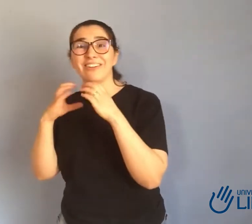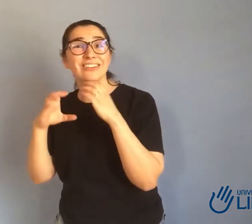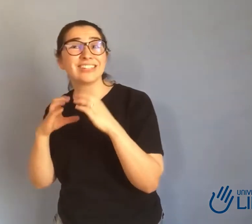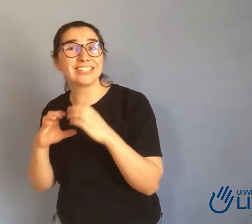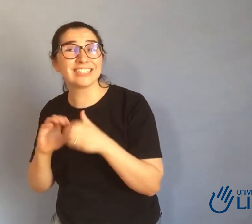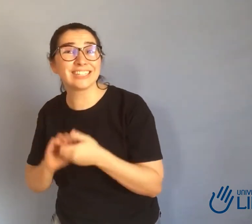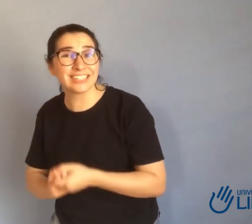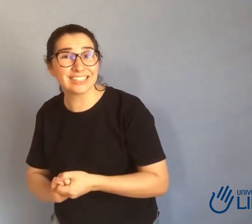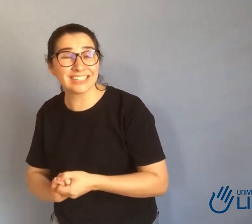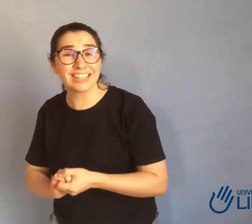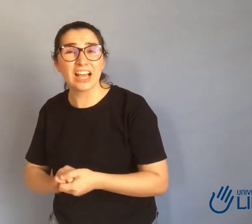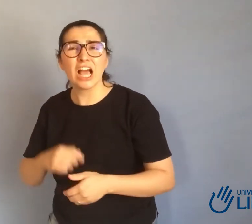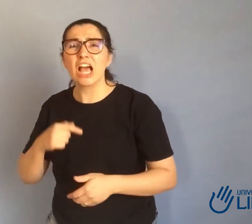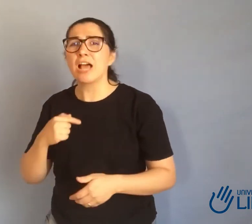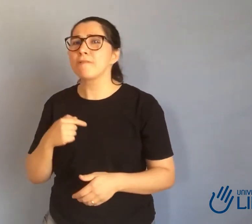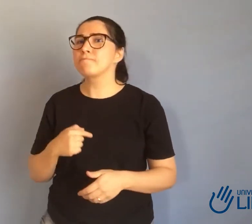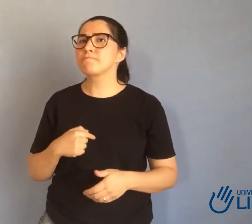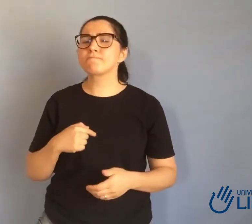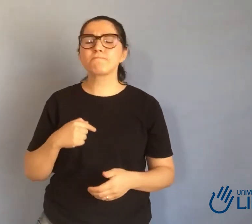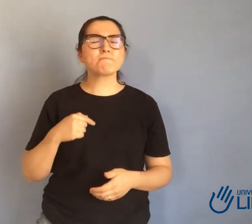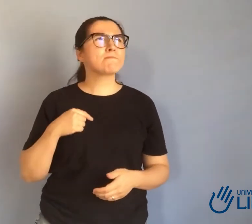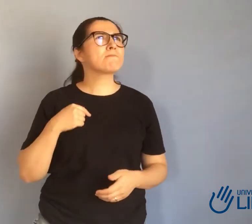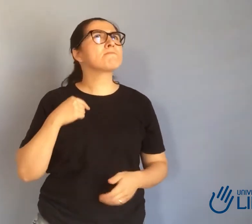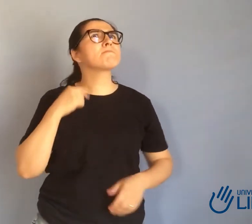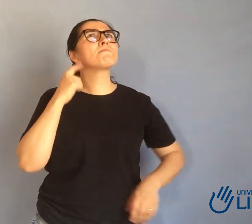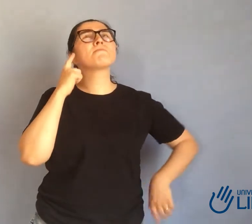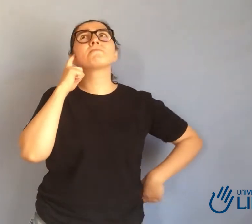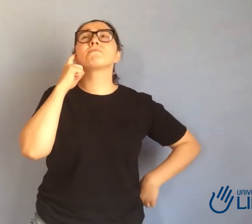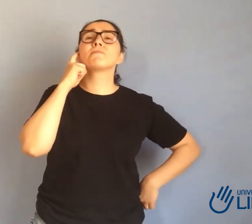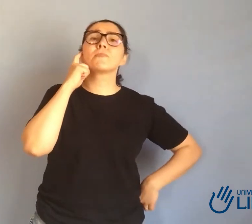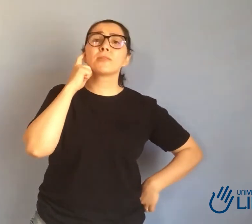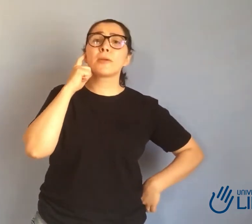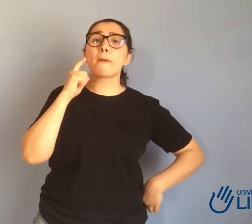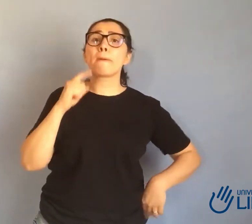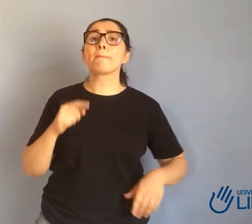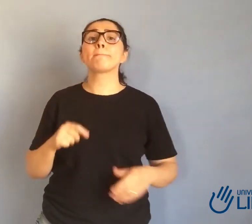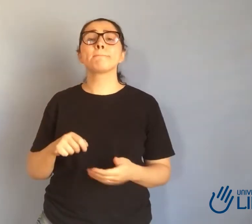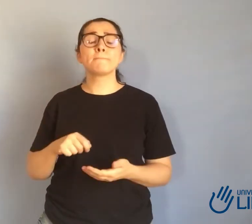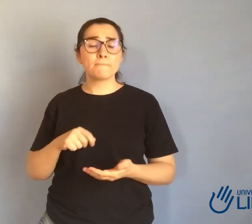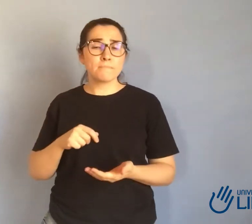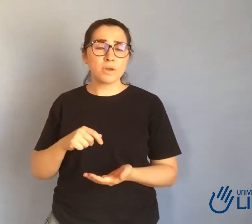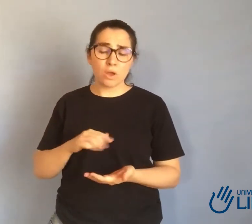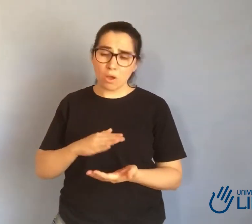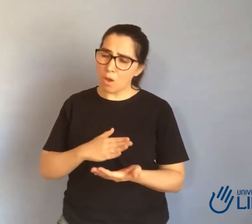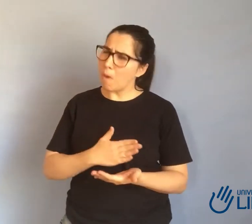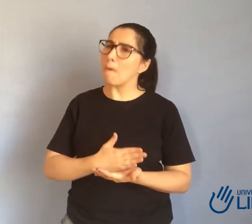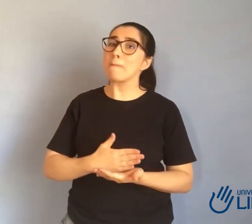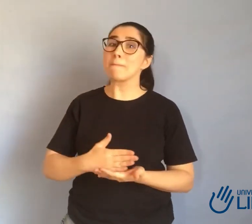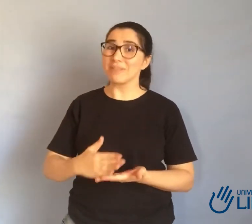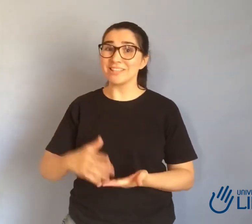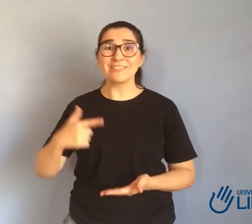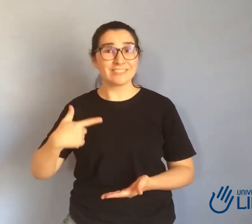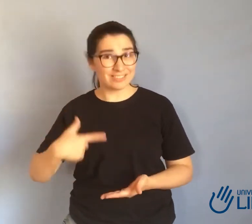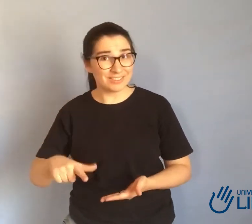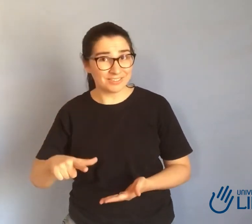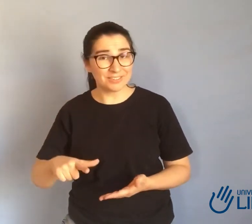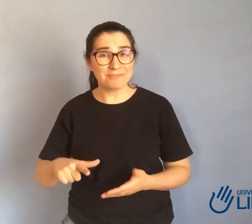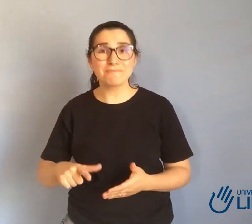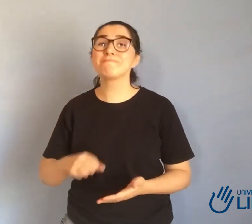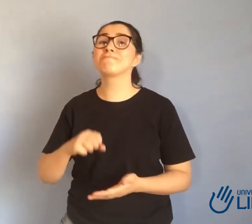mas assim que eu comecei a trabalhar como enfermeira começou a surgir dentro de mim uma vontade assim imensa de ajudar